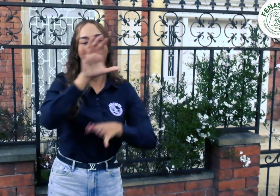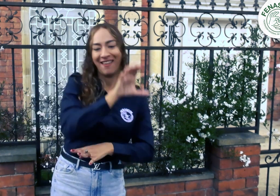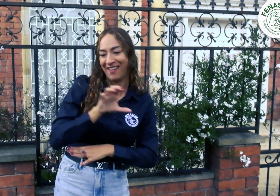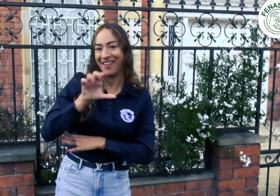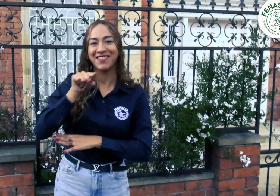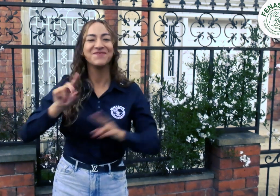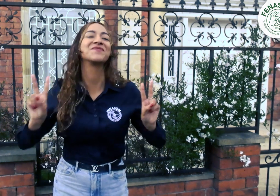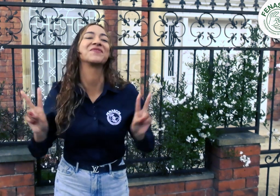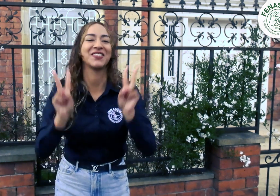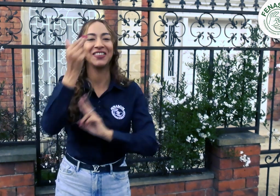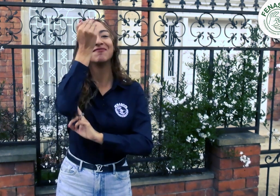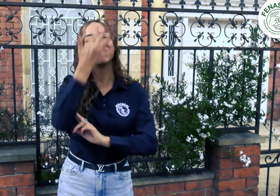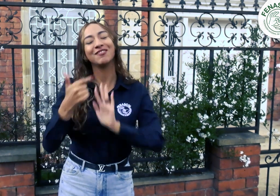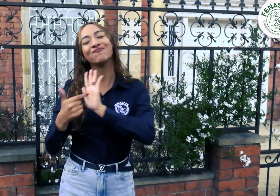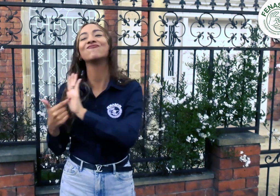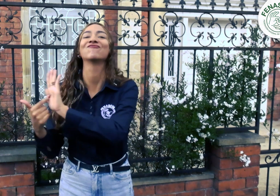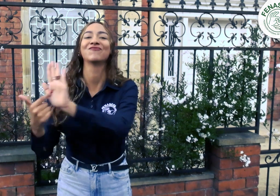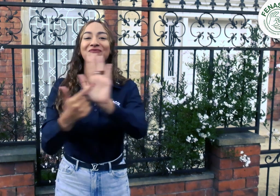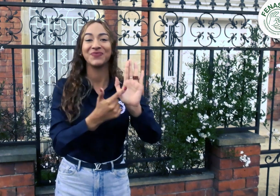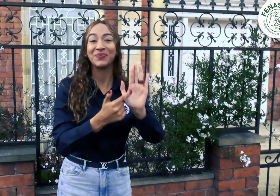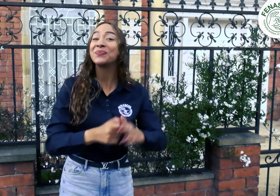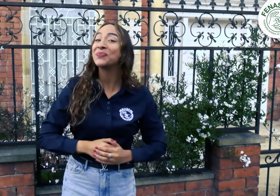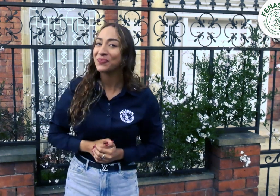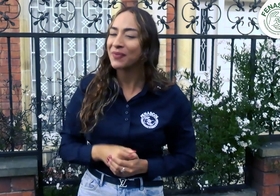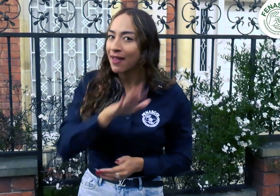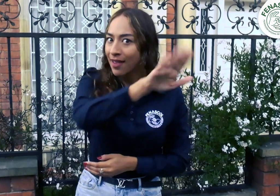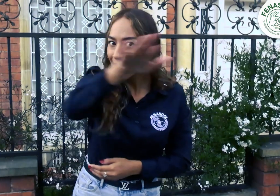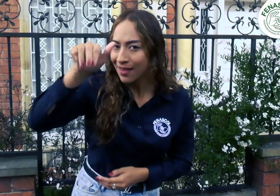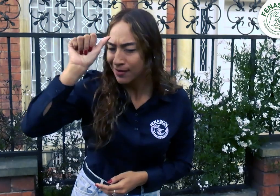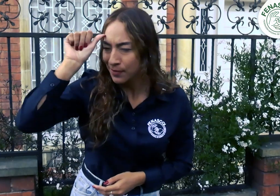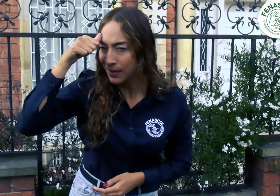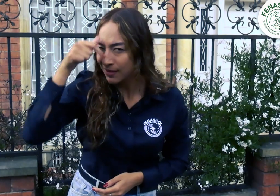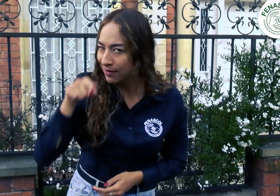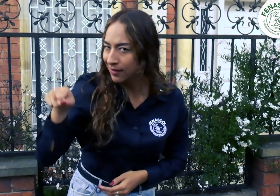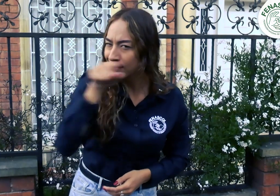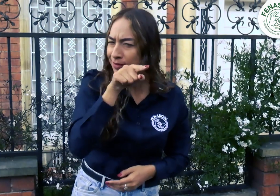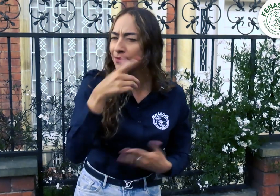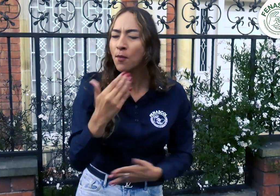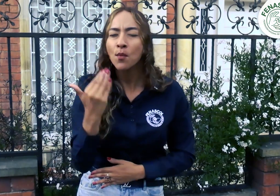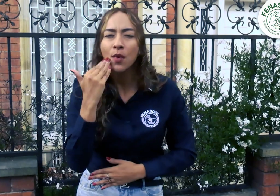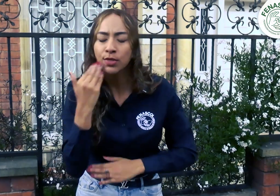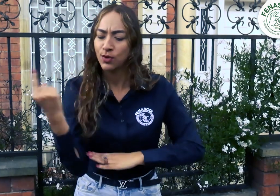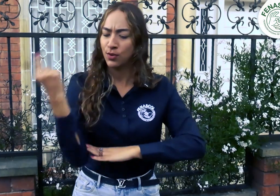asistentes, también podrán participar en el en vivo. ¡Ey! Recuerden el día y la hora.